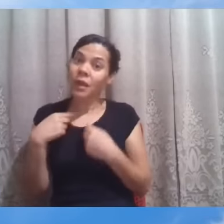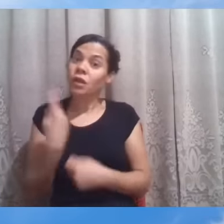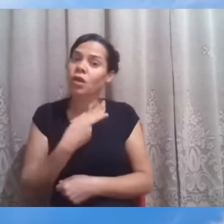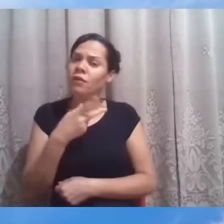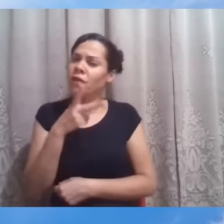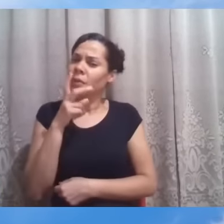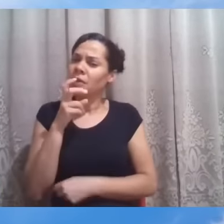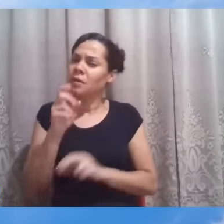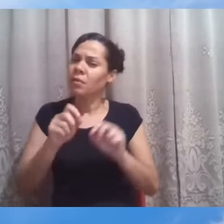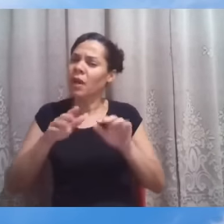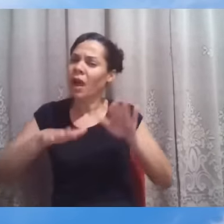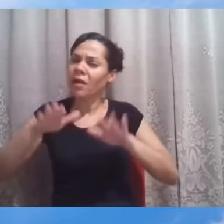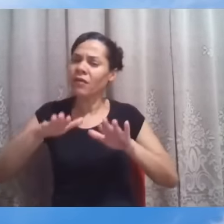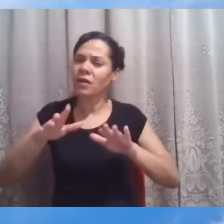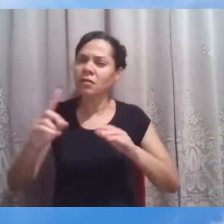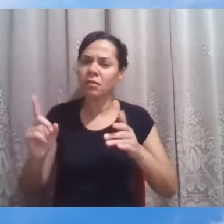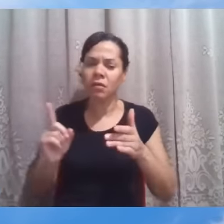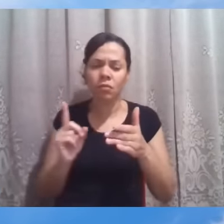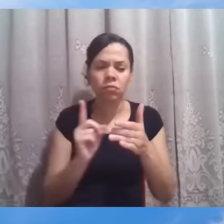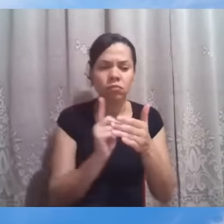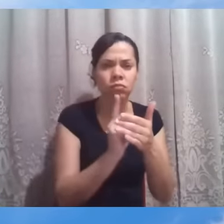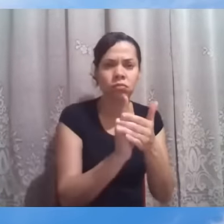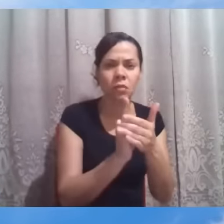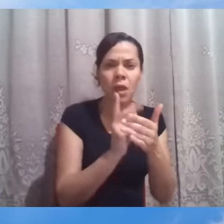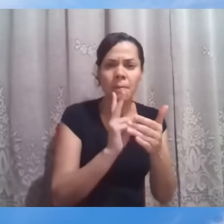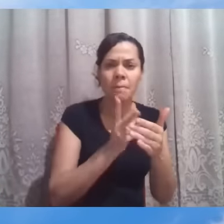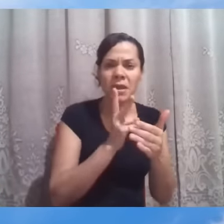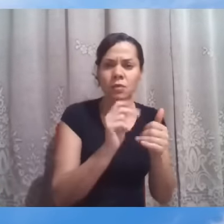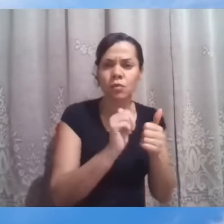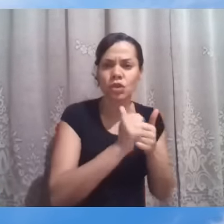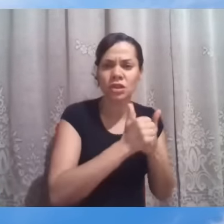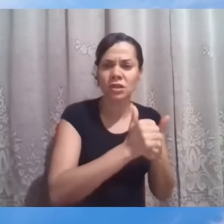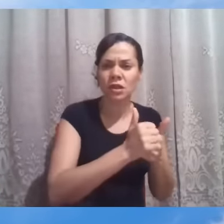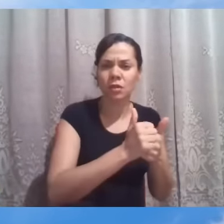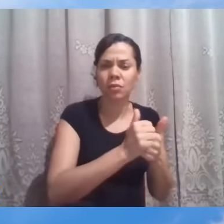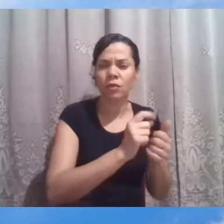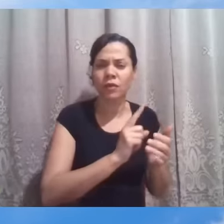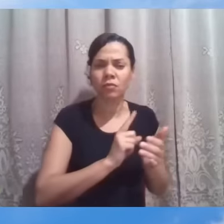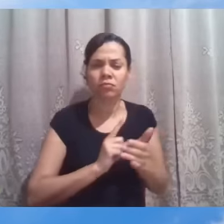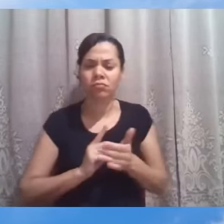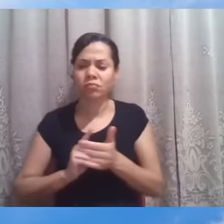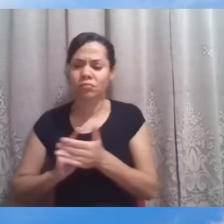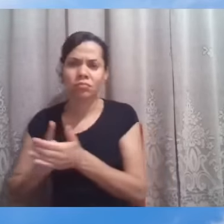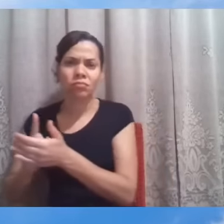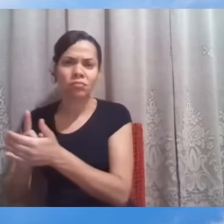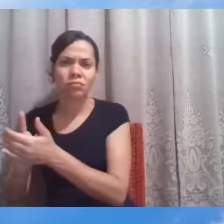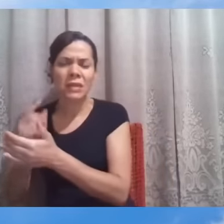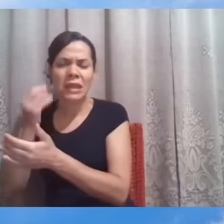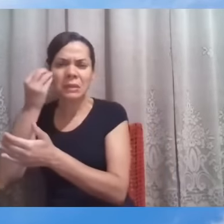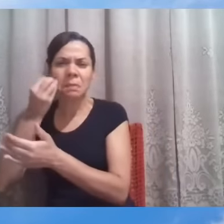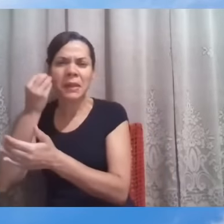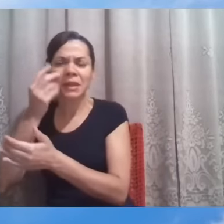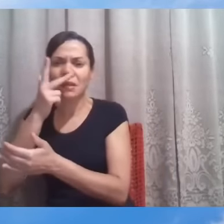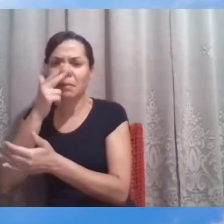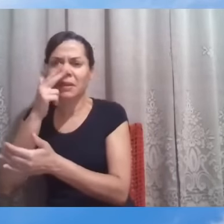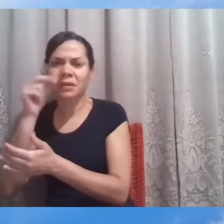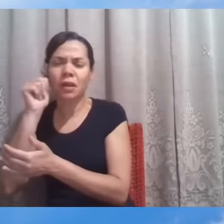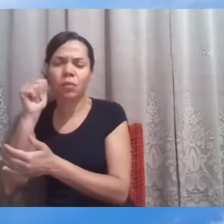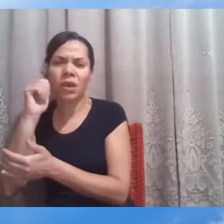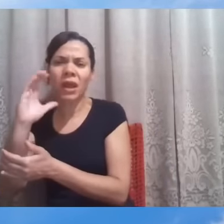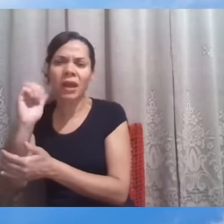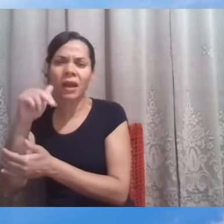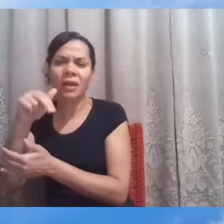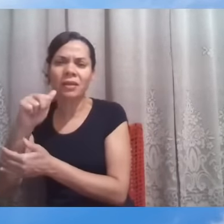enquadrando na condição dos discípulos, ora talvez estaremos vivendo experiências similares à que a mulher cananeia